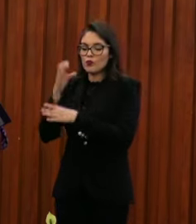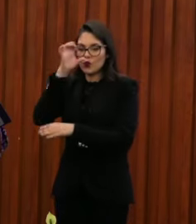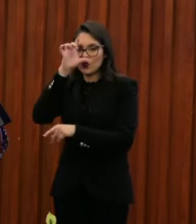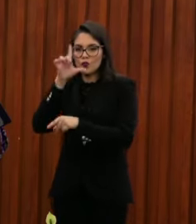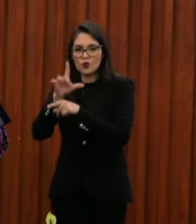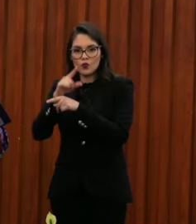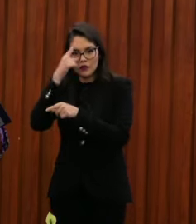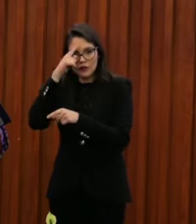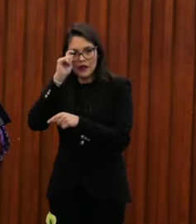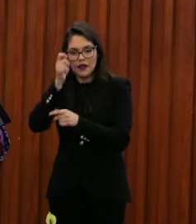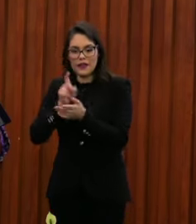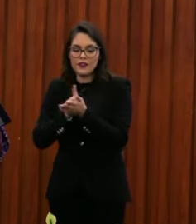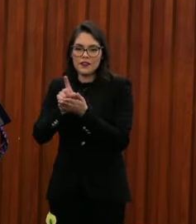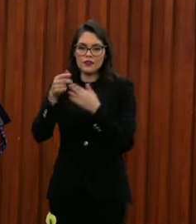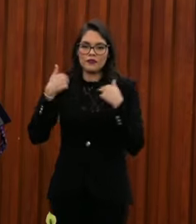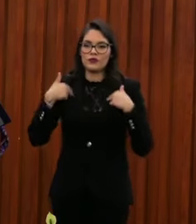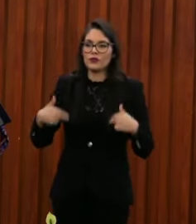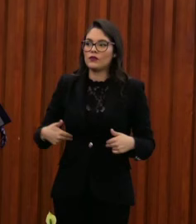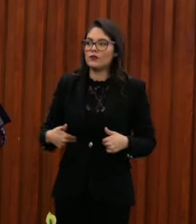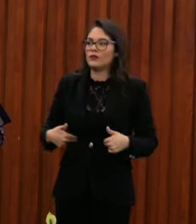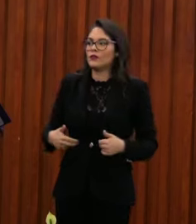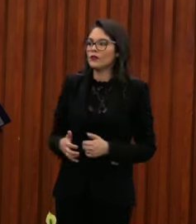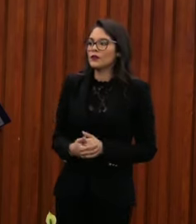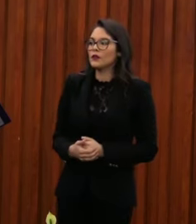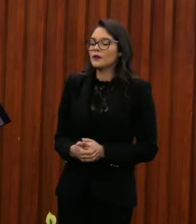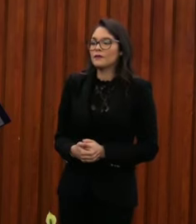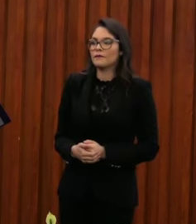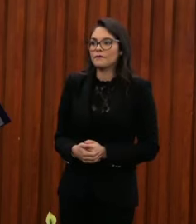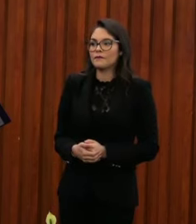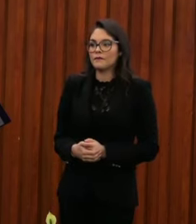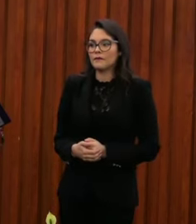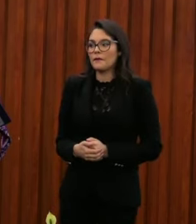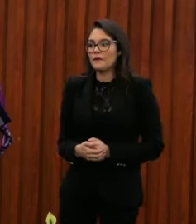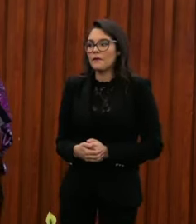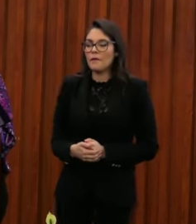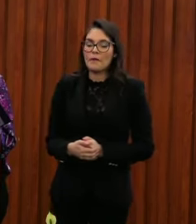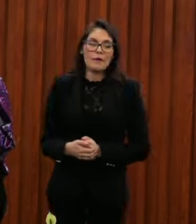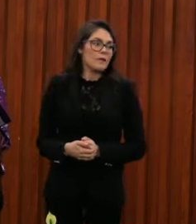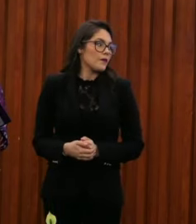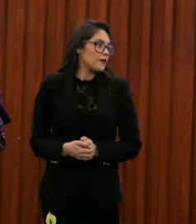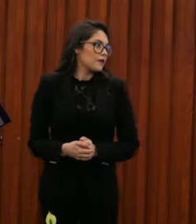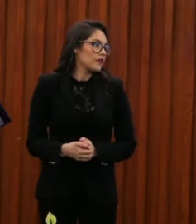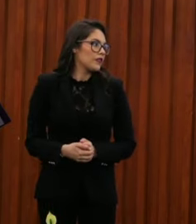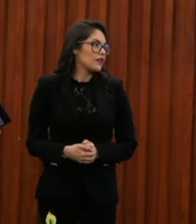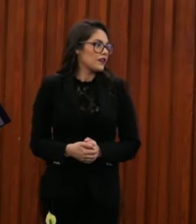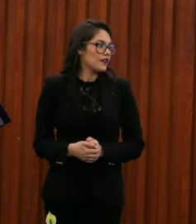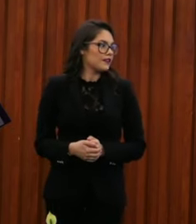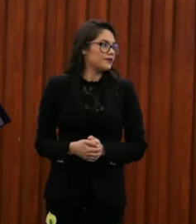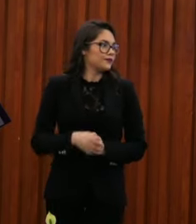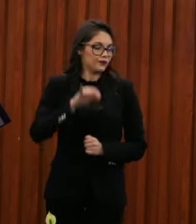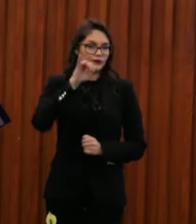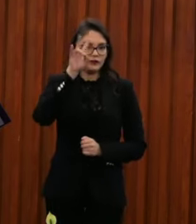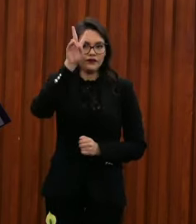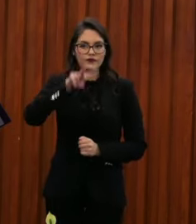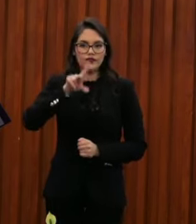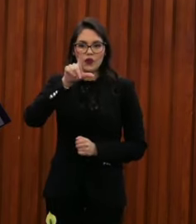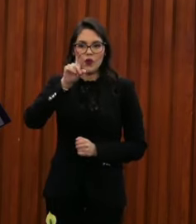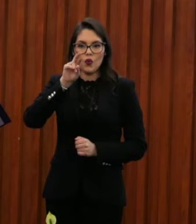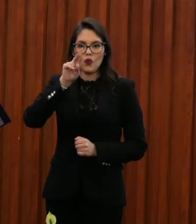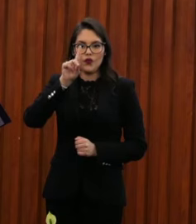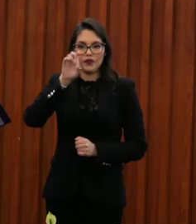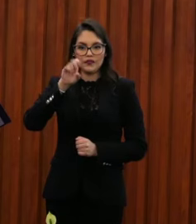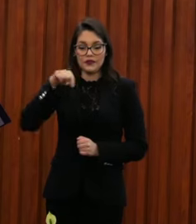en derechos humanos. Claro que sí, Lourdes, claro que sí, esta comisión acompaña y acompañará